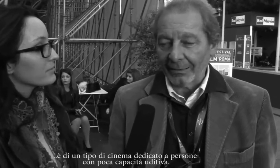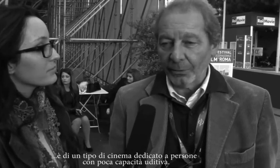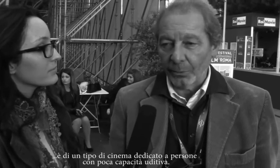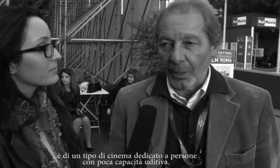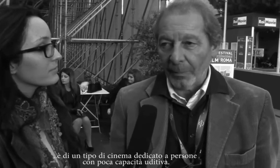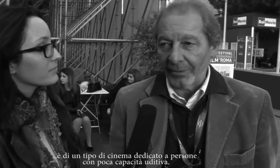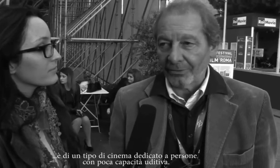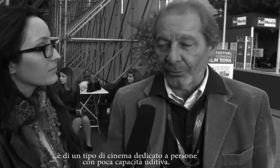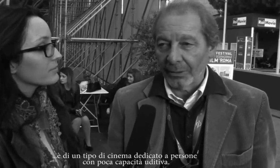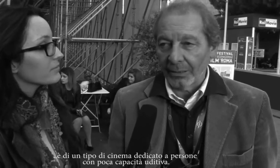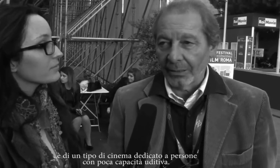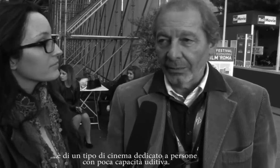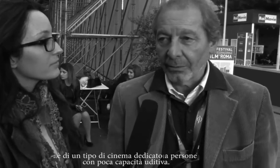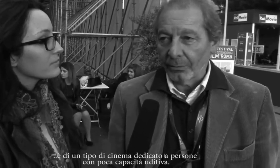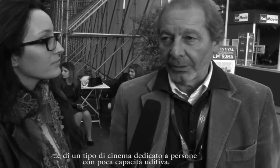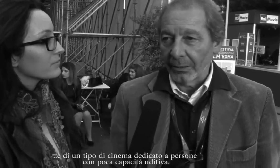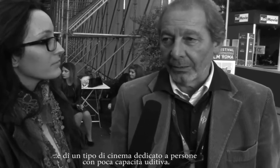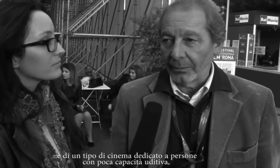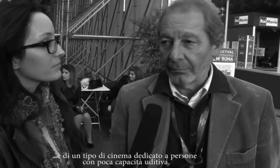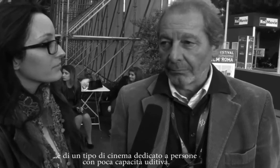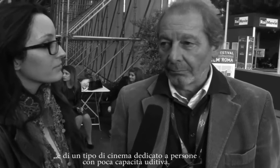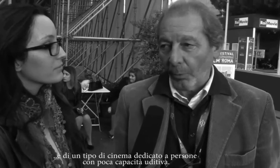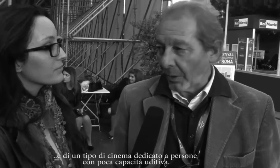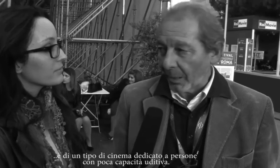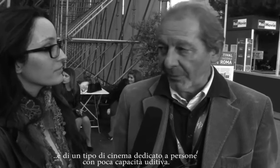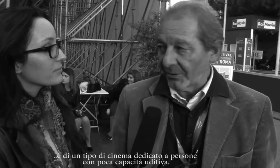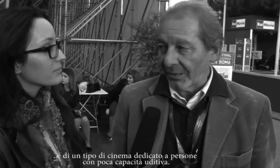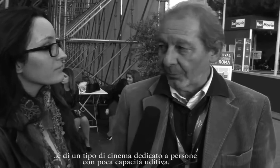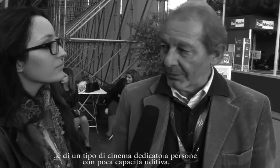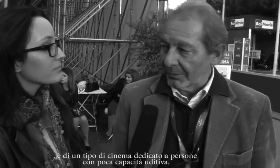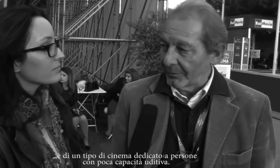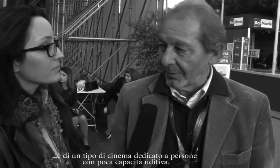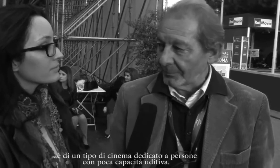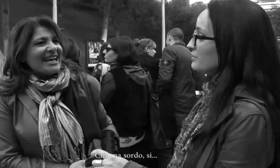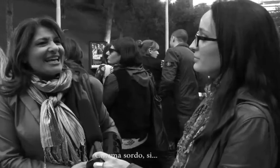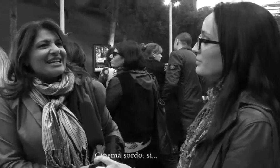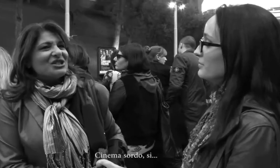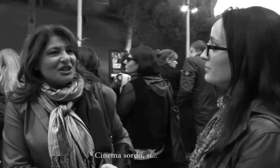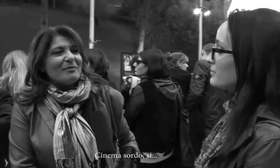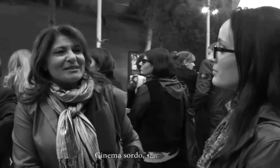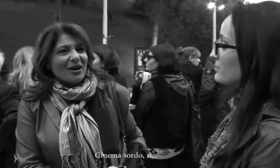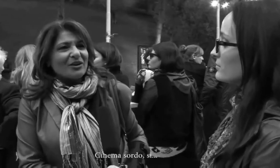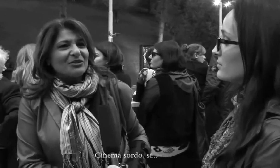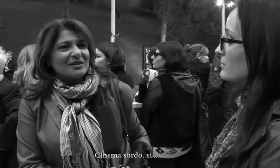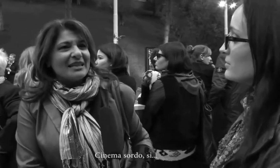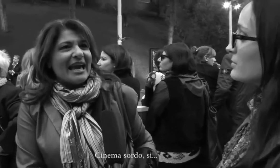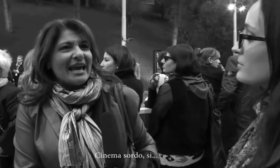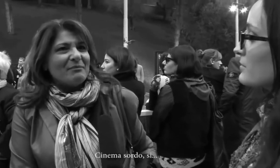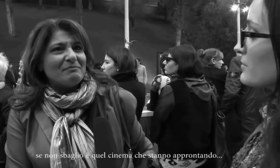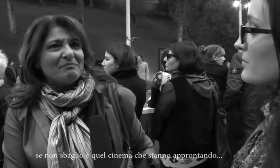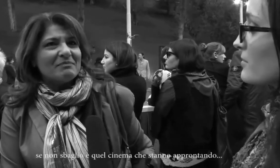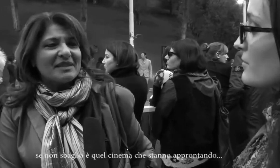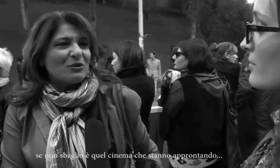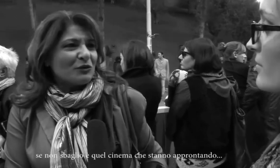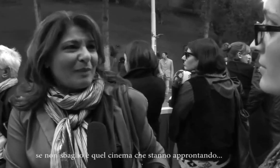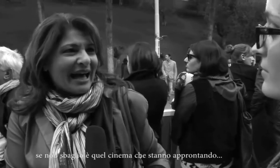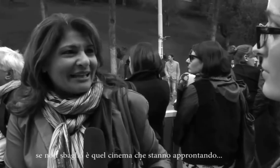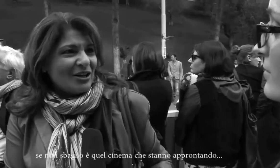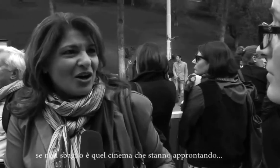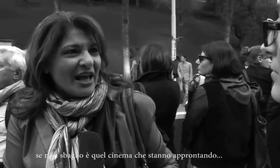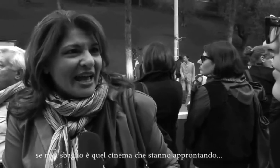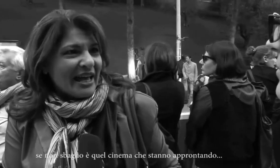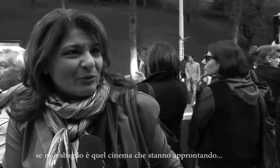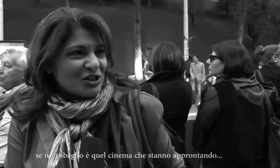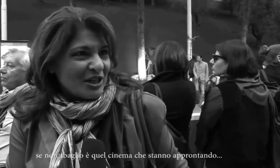dedicato a persone con poca capacità uditiva Cinema sordo, sì, se non